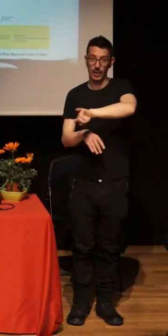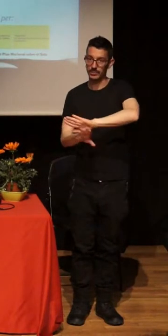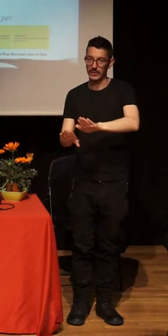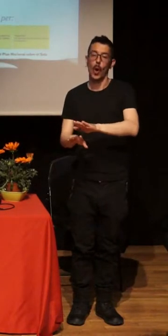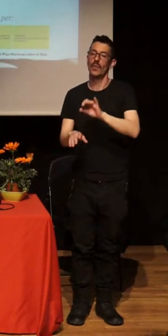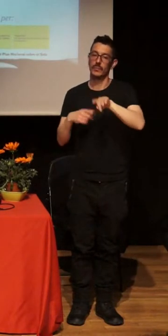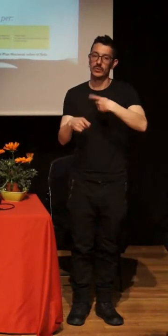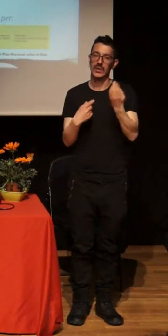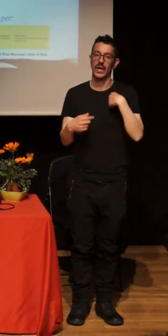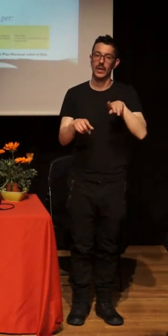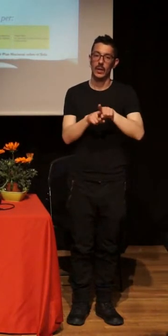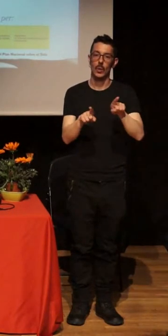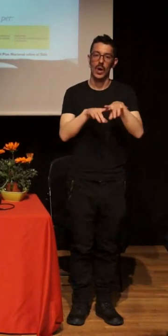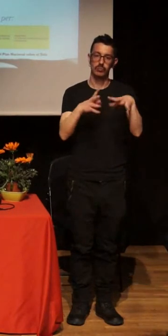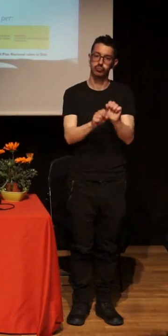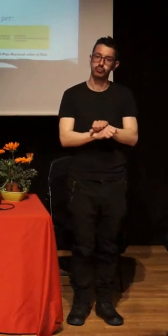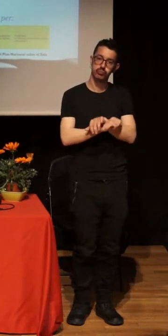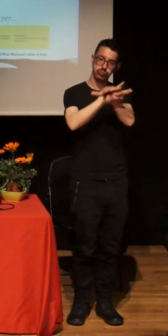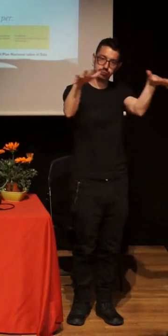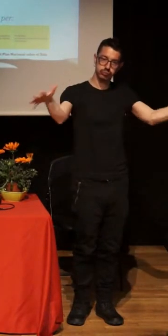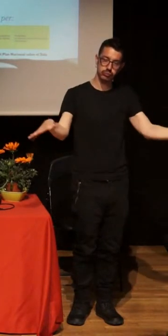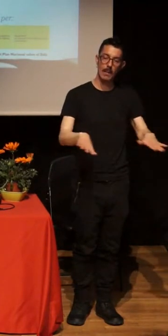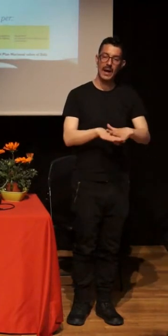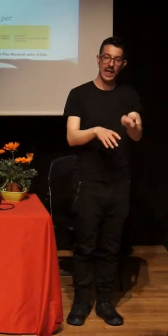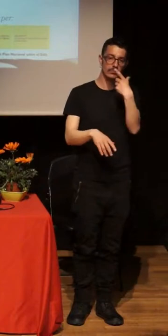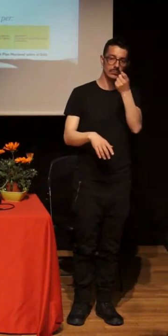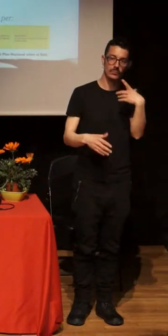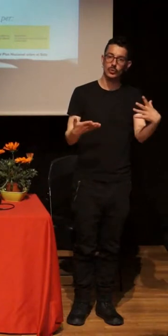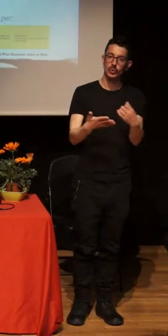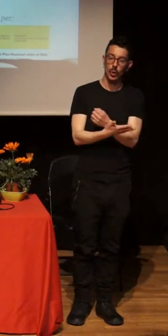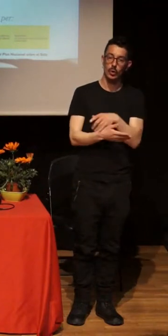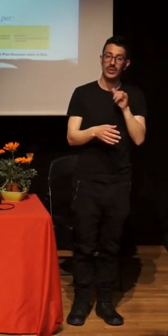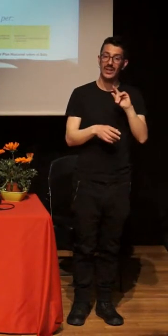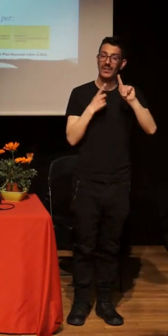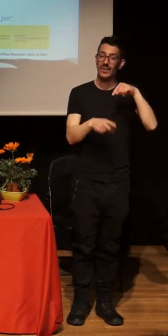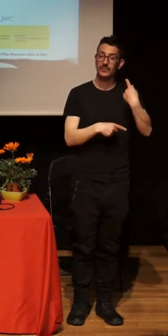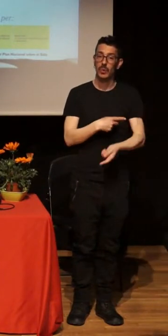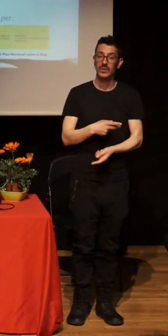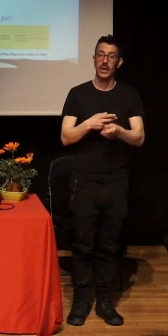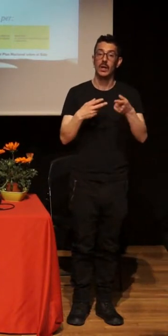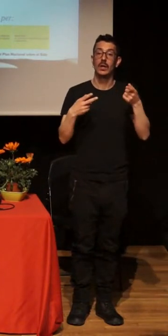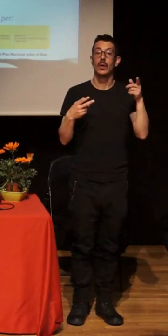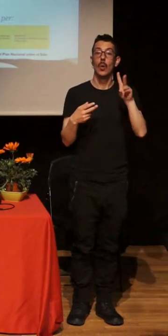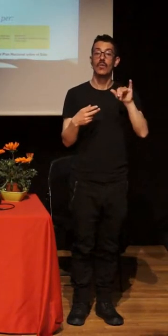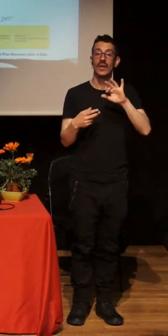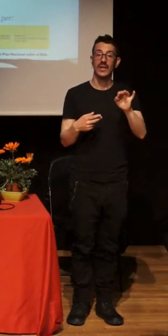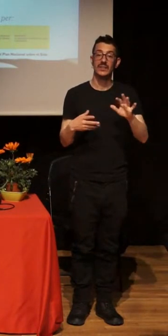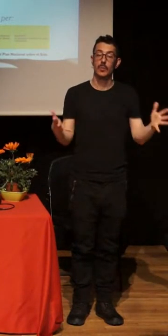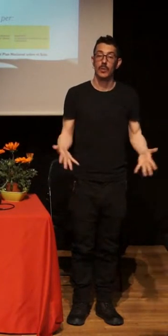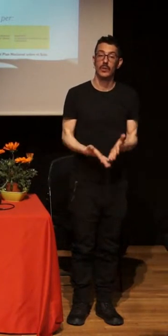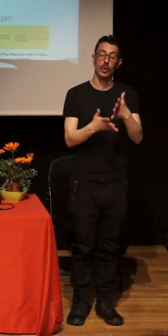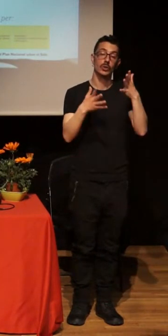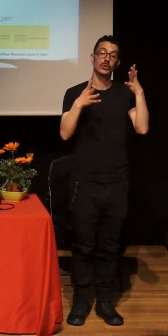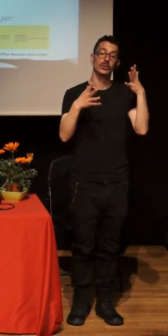y la prevención del VIH en particular y la promoción de la salud sexual en general empiezan a medicalizarse.